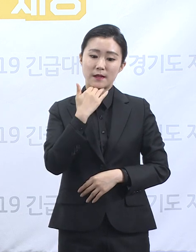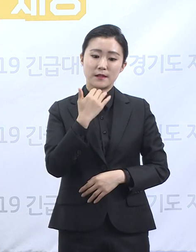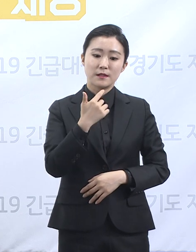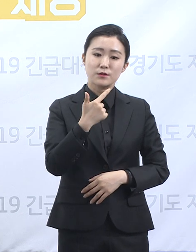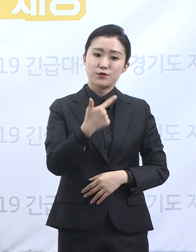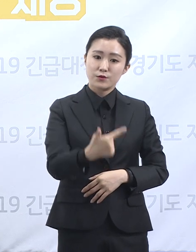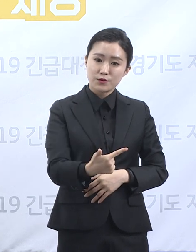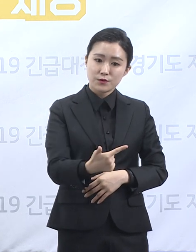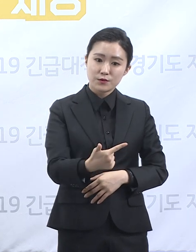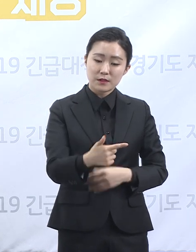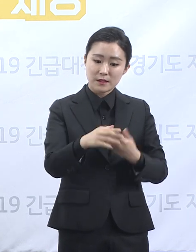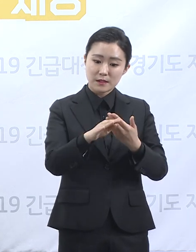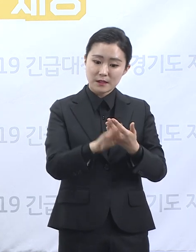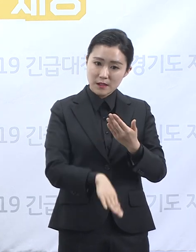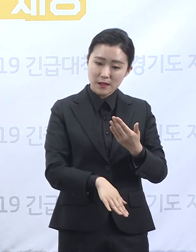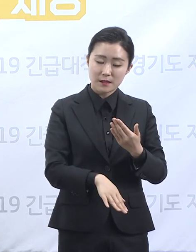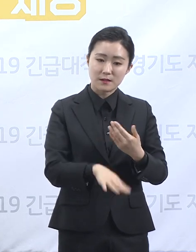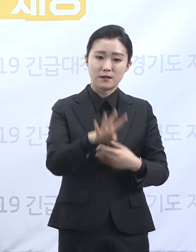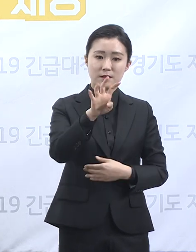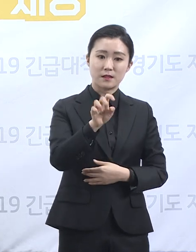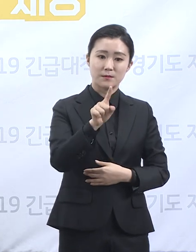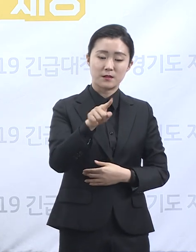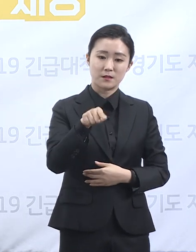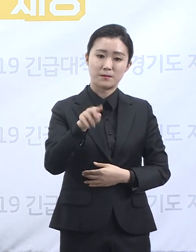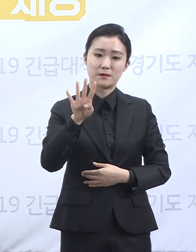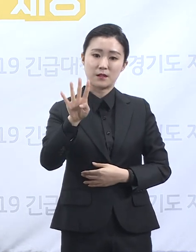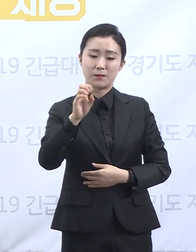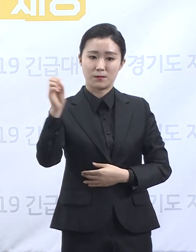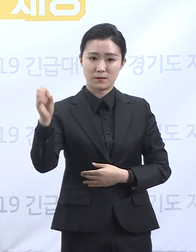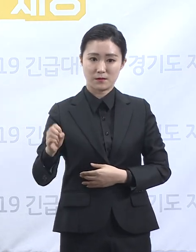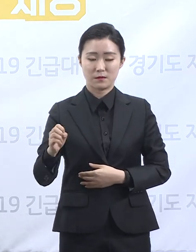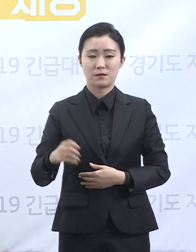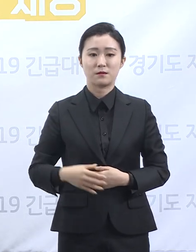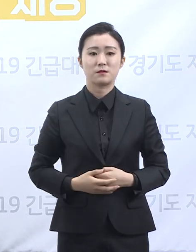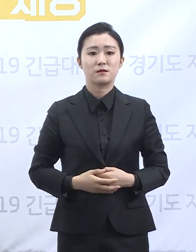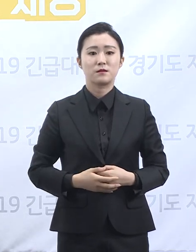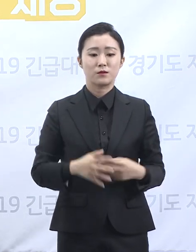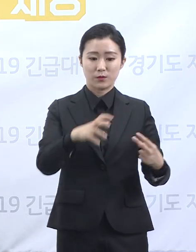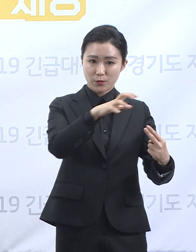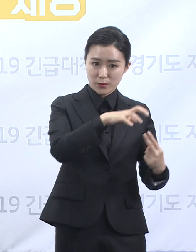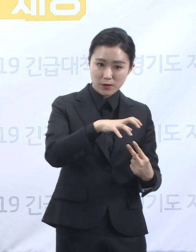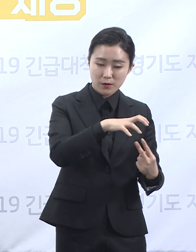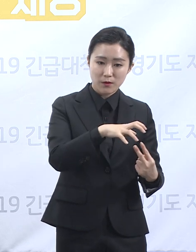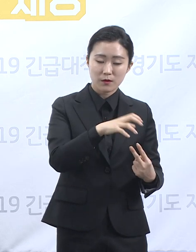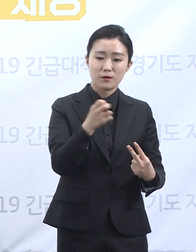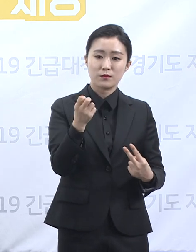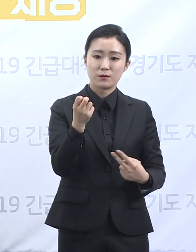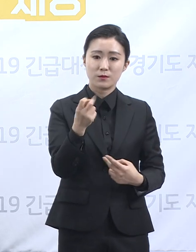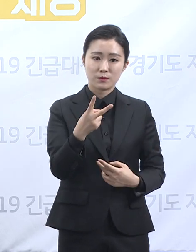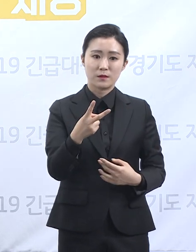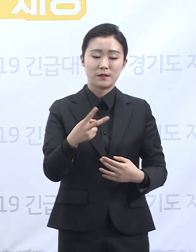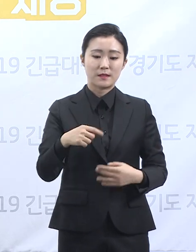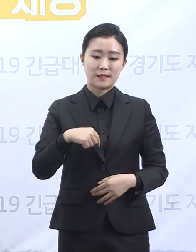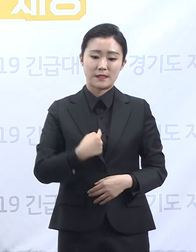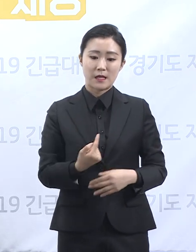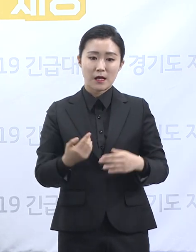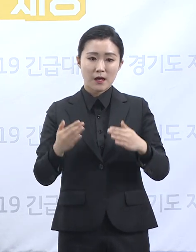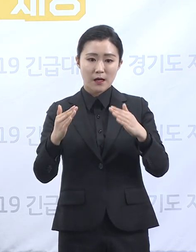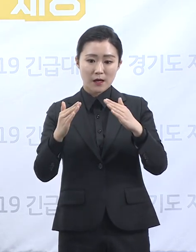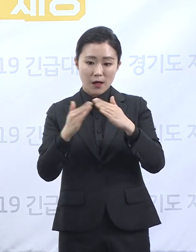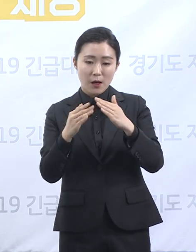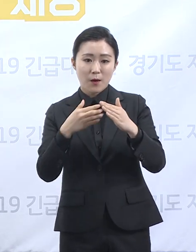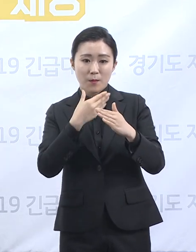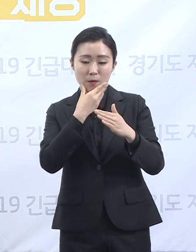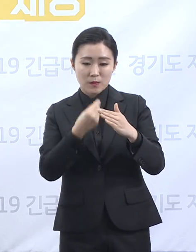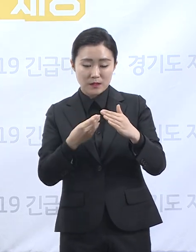그 두 배가 넘는 41.4%입니다. 요양원, 재가복지센터, 방문 요양기관 등에서도 계속